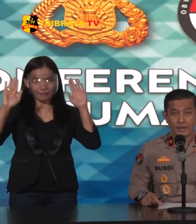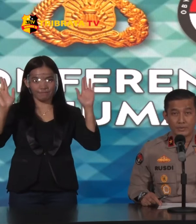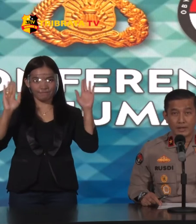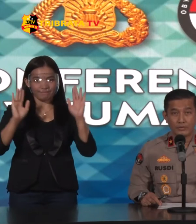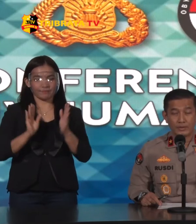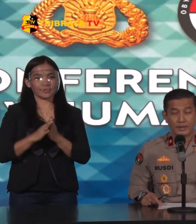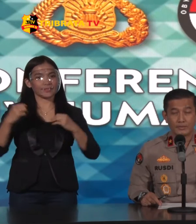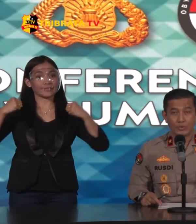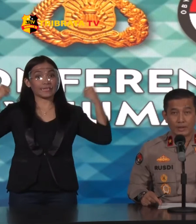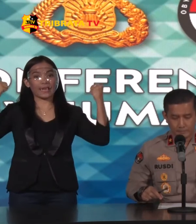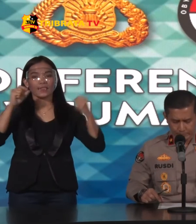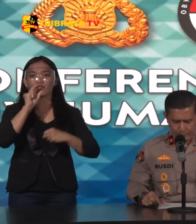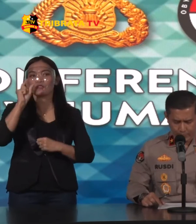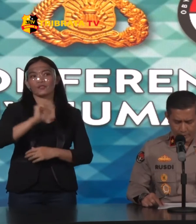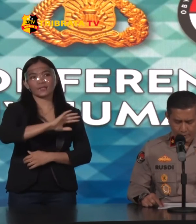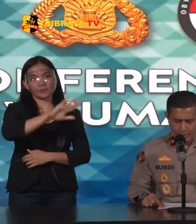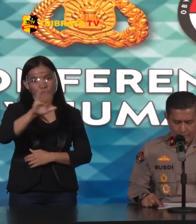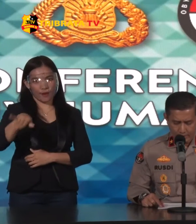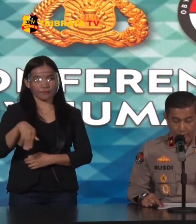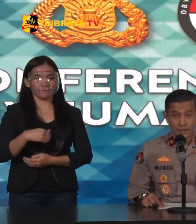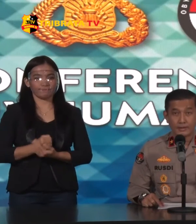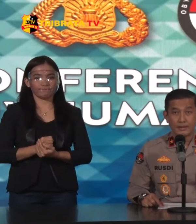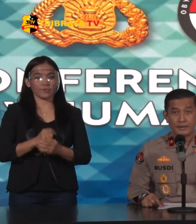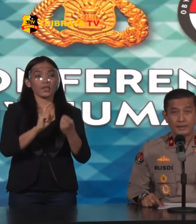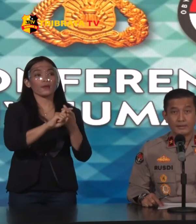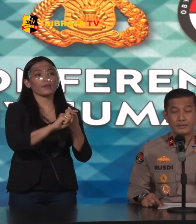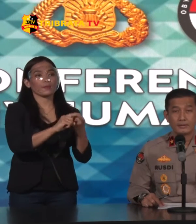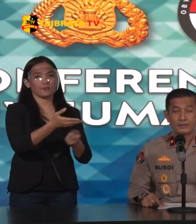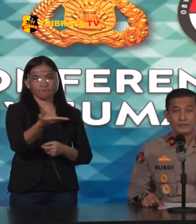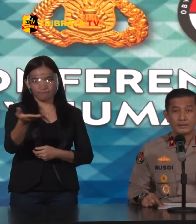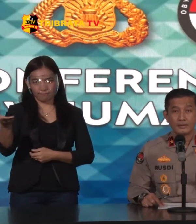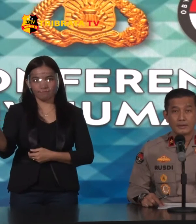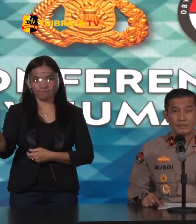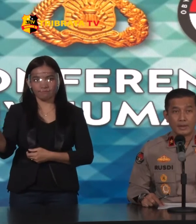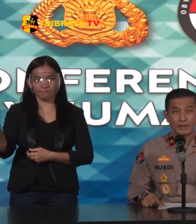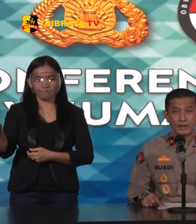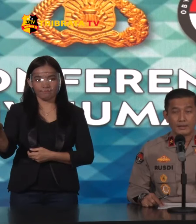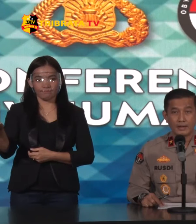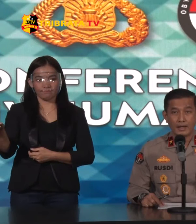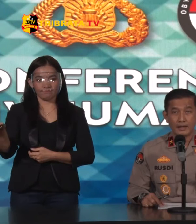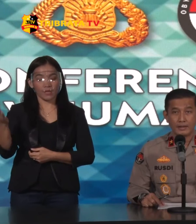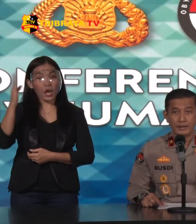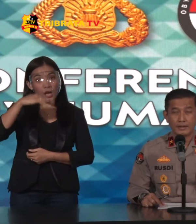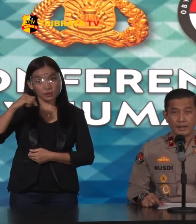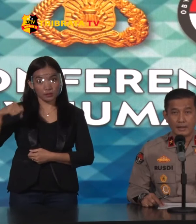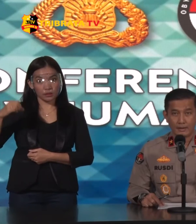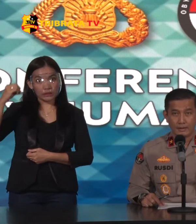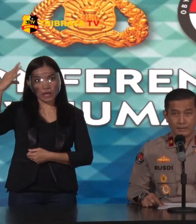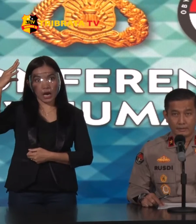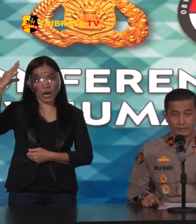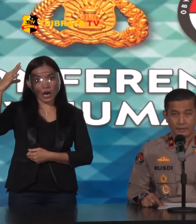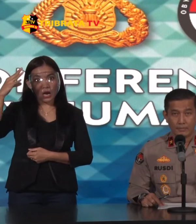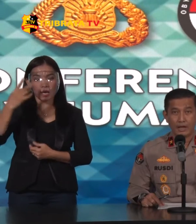salam sehat untuk kita semua Rekan-rekan sekalian pada siang hari ini kita